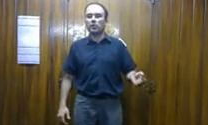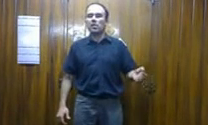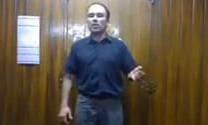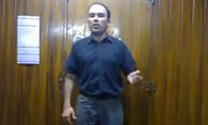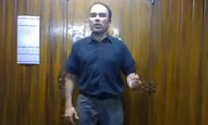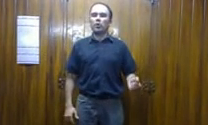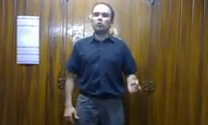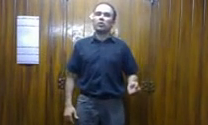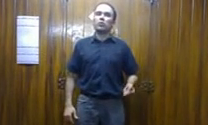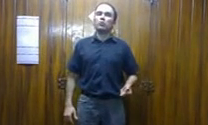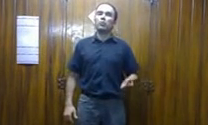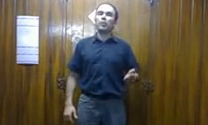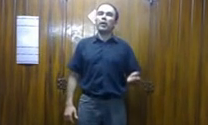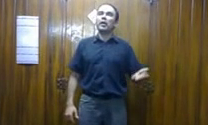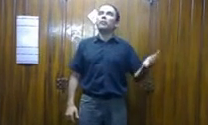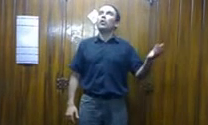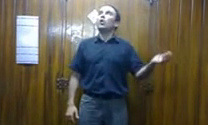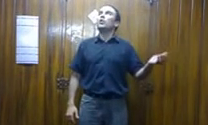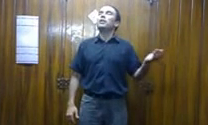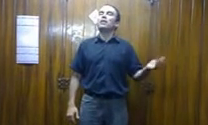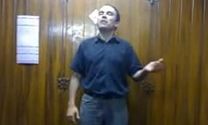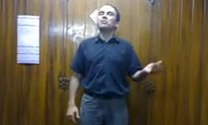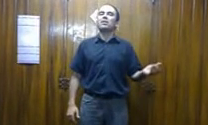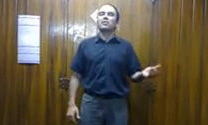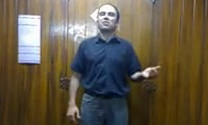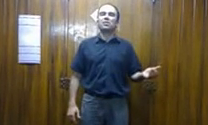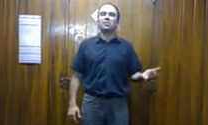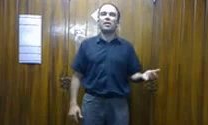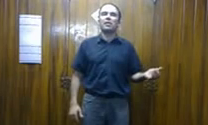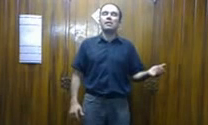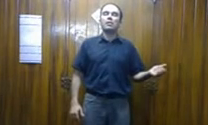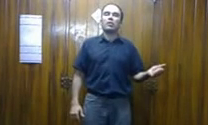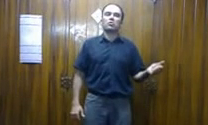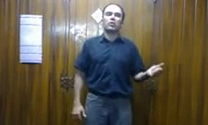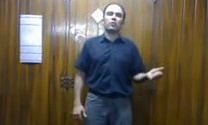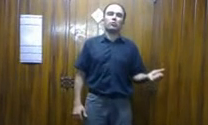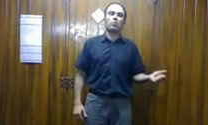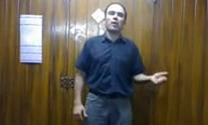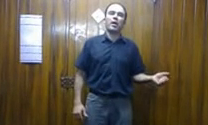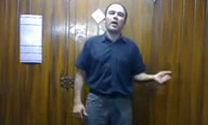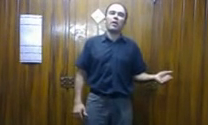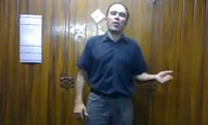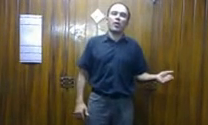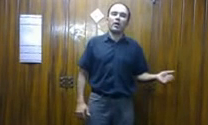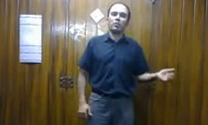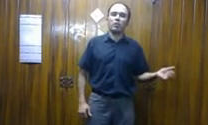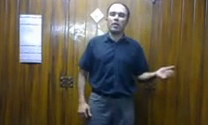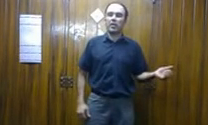Es Dios el juez supremo, no hay quien se resista, no estoy acostumbrado a su rey